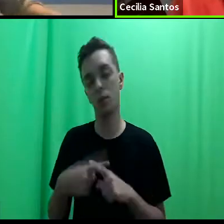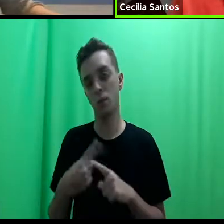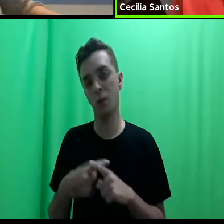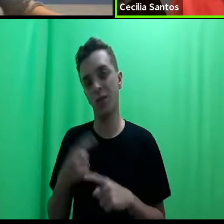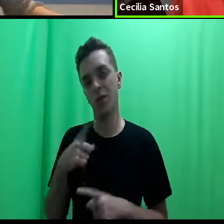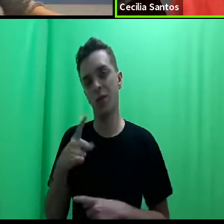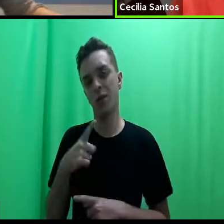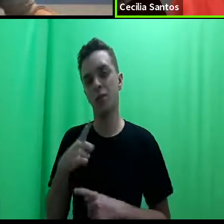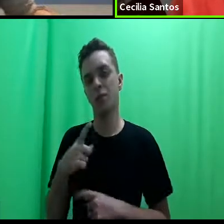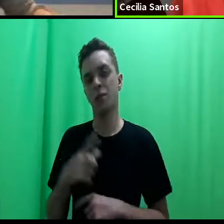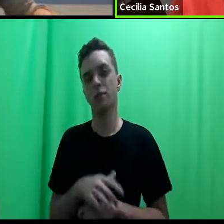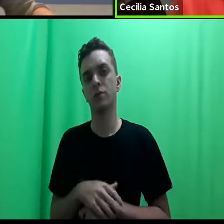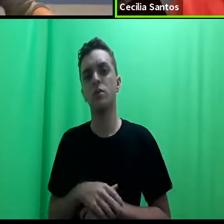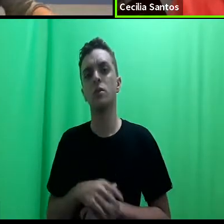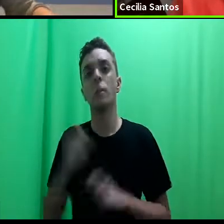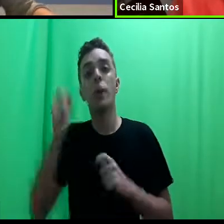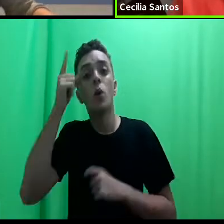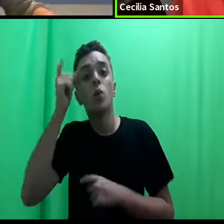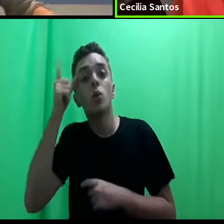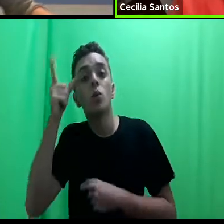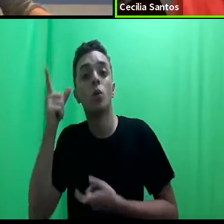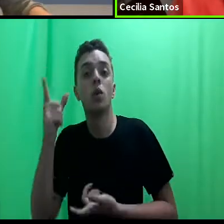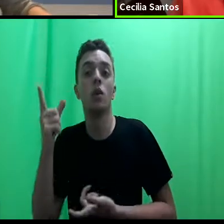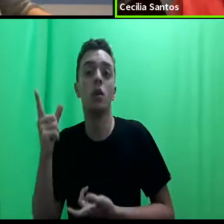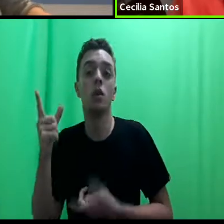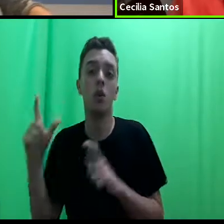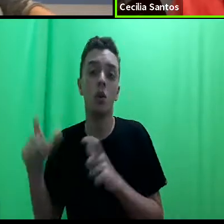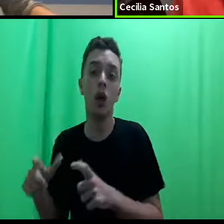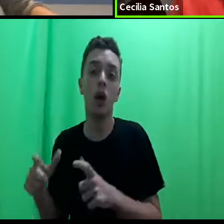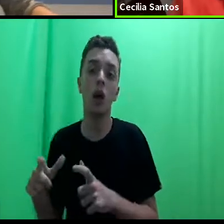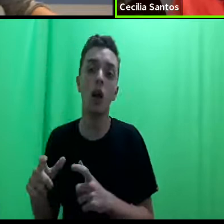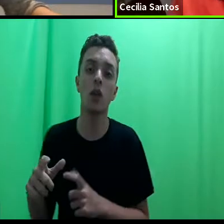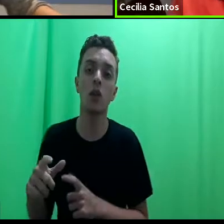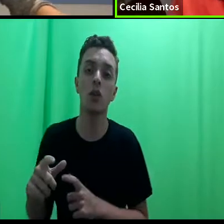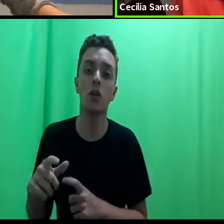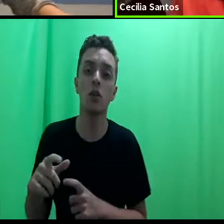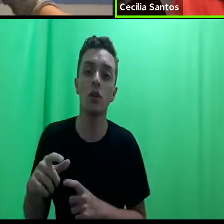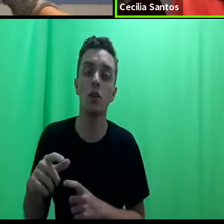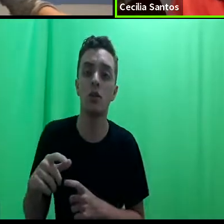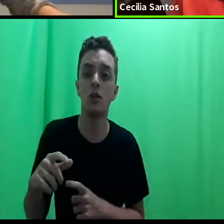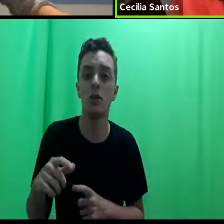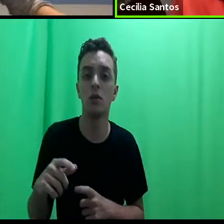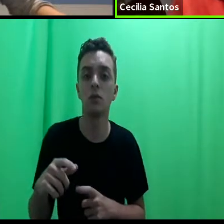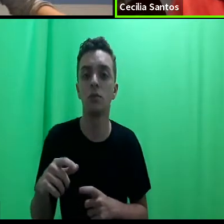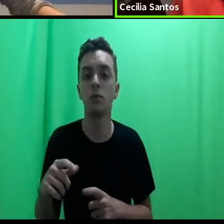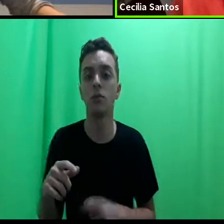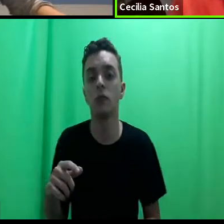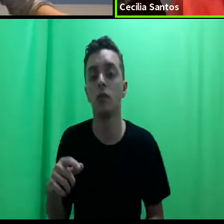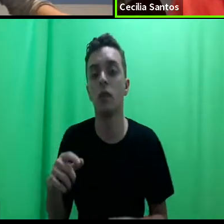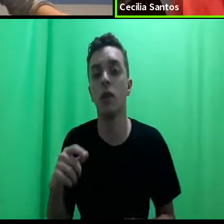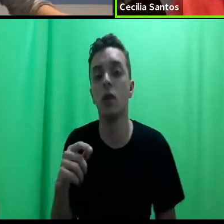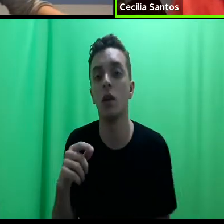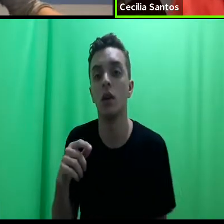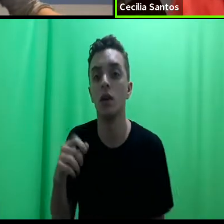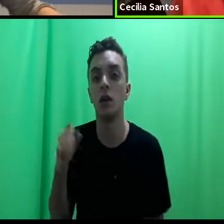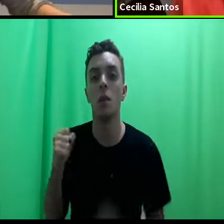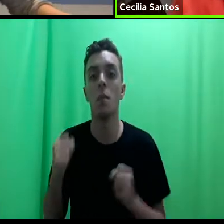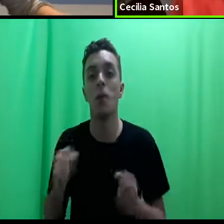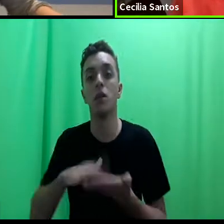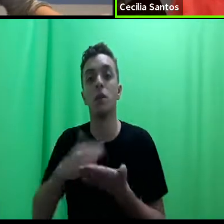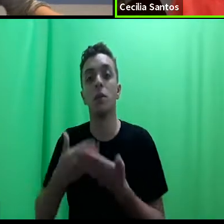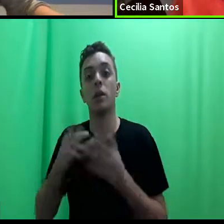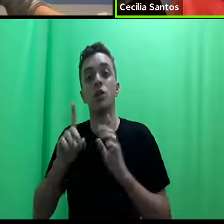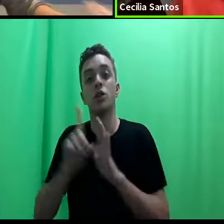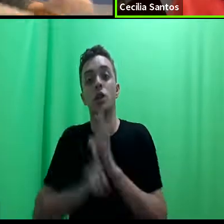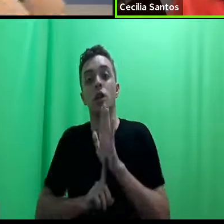cultura, uma cultura local que pode interpretar direitos humanos